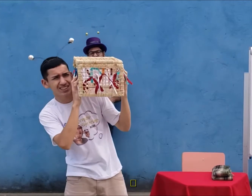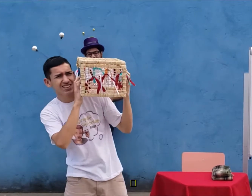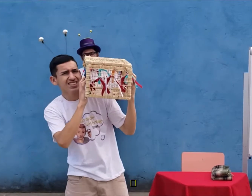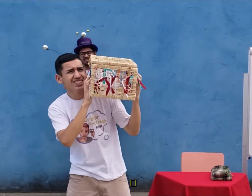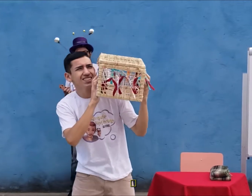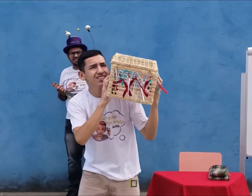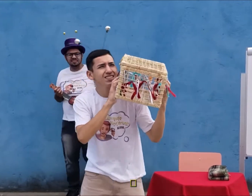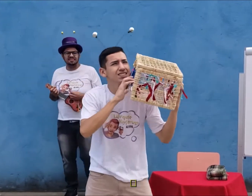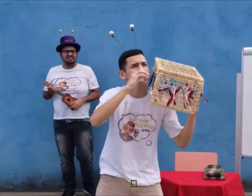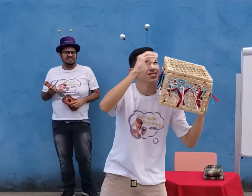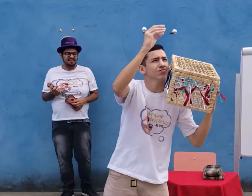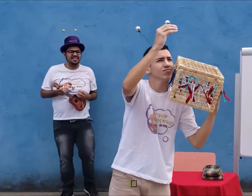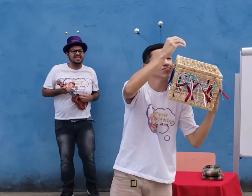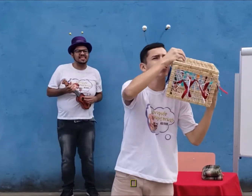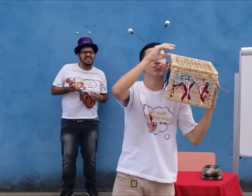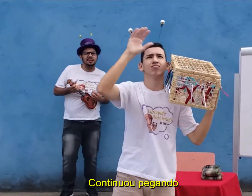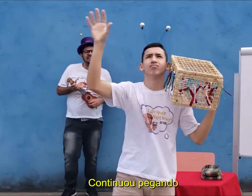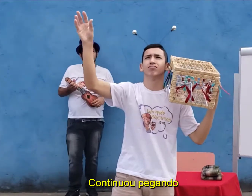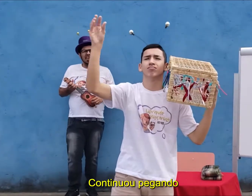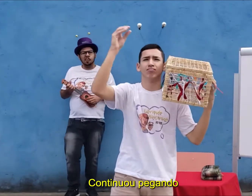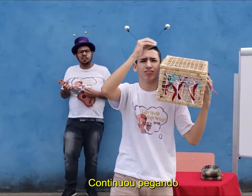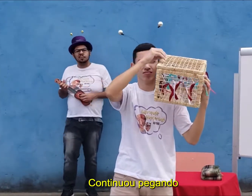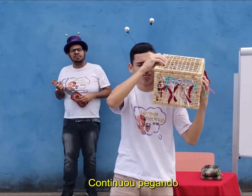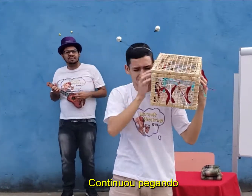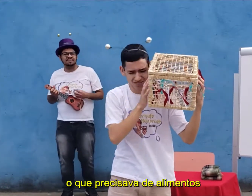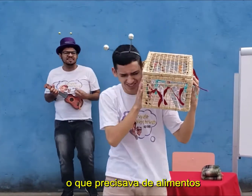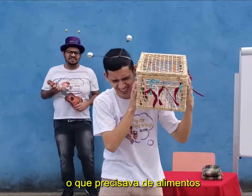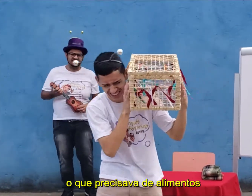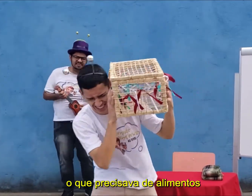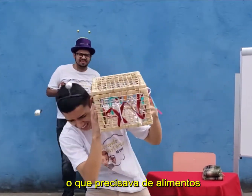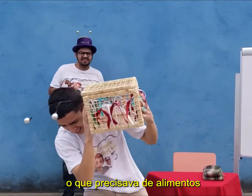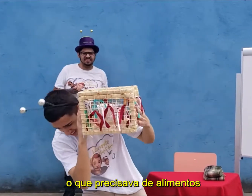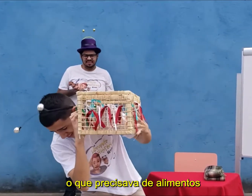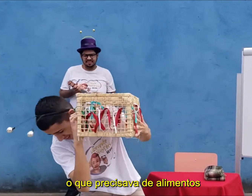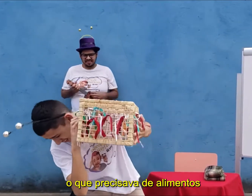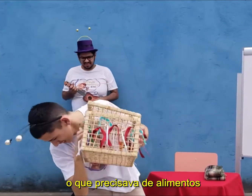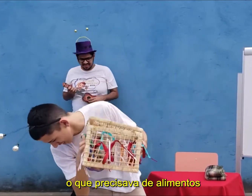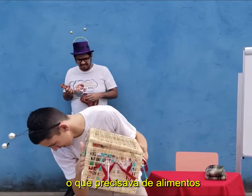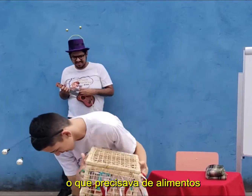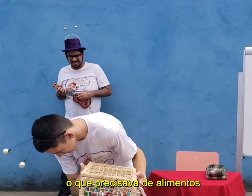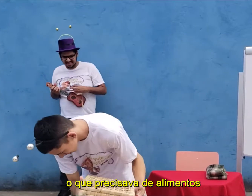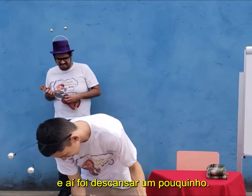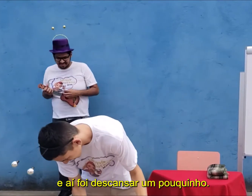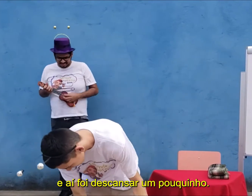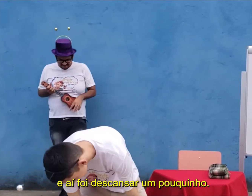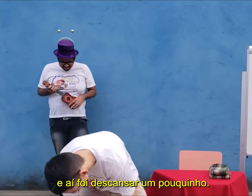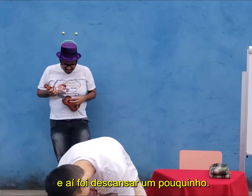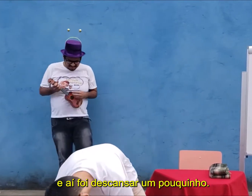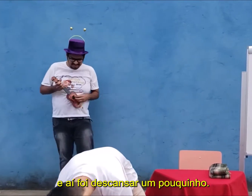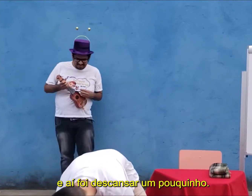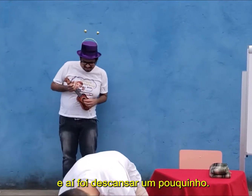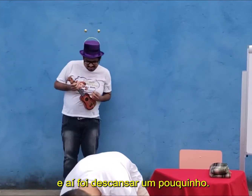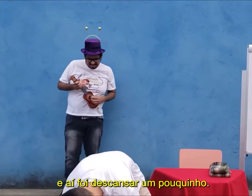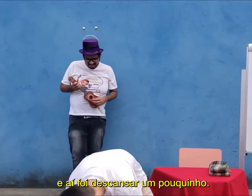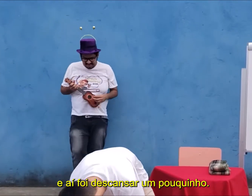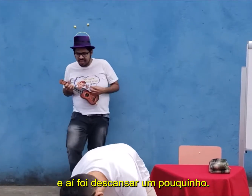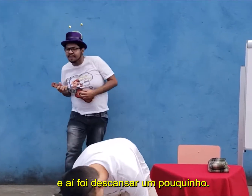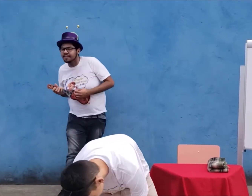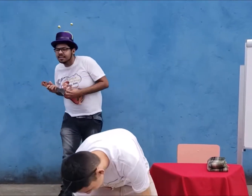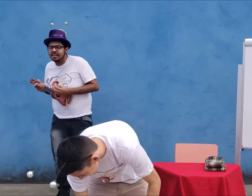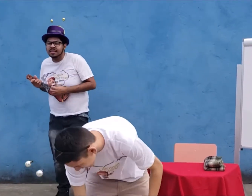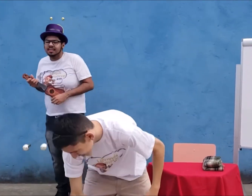faz giros alternados com ela à frente do corpo. Continuou pegando o que precisava de alimentos. E aí foi descansar um pouquinho.